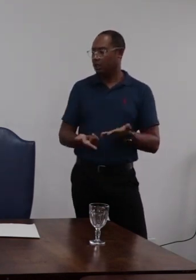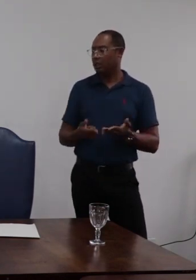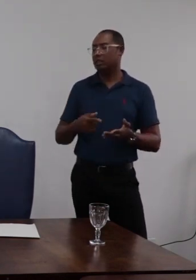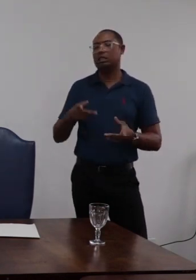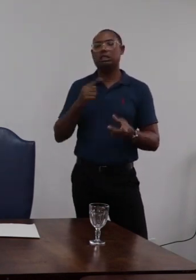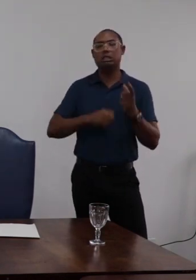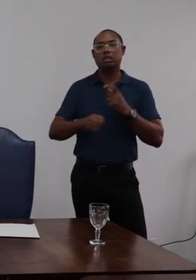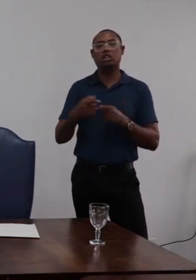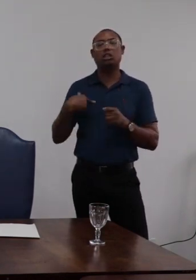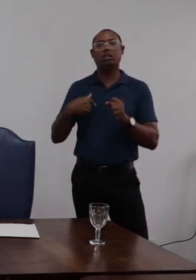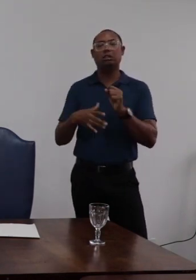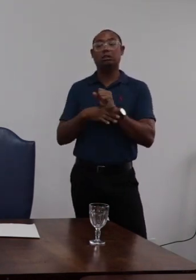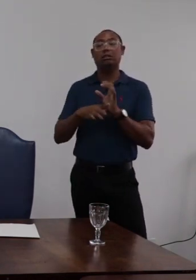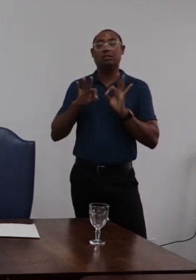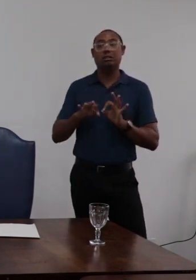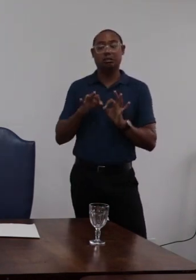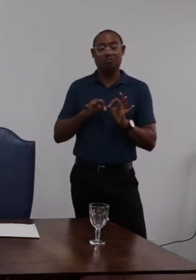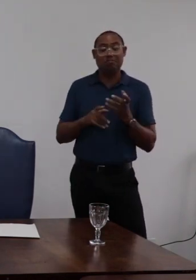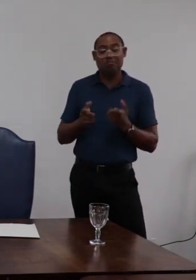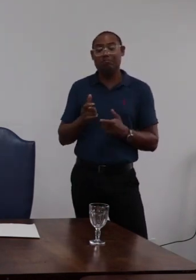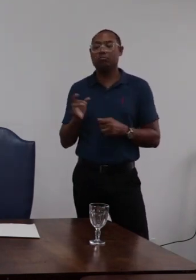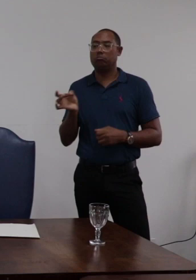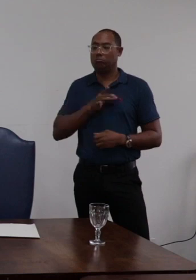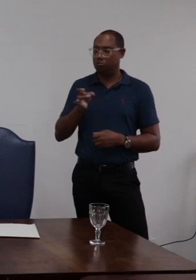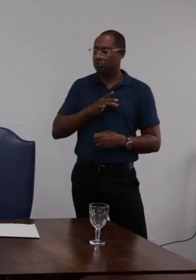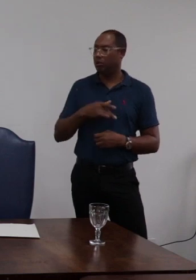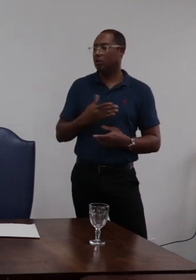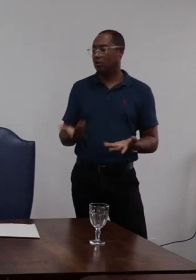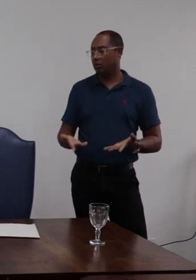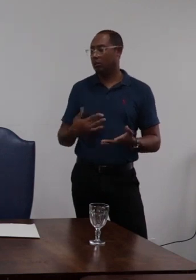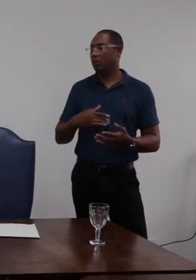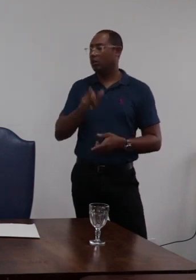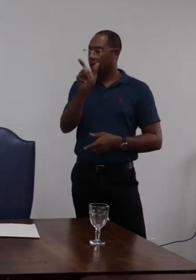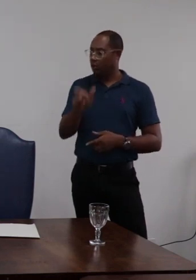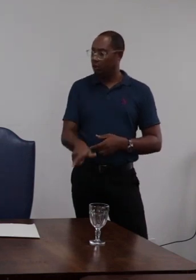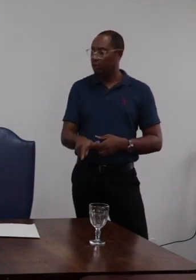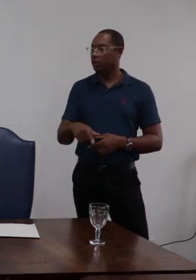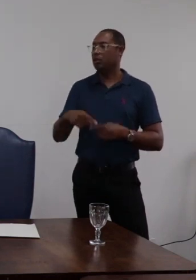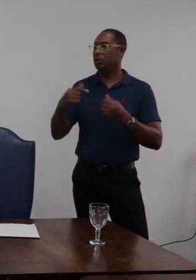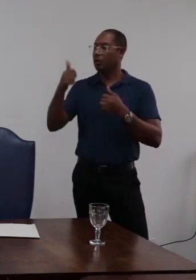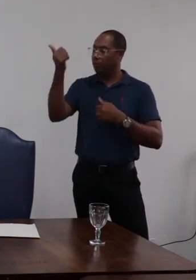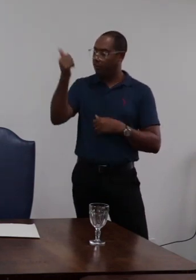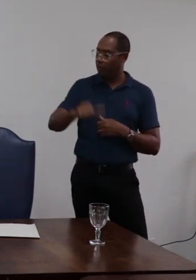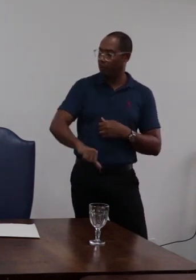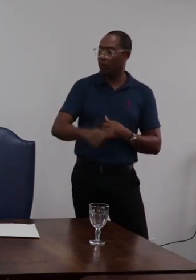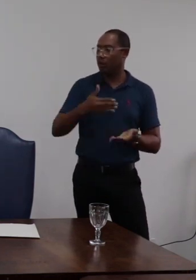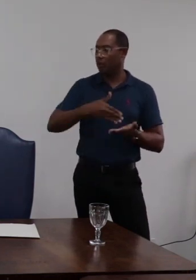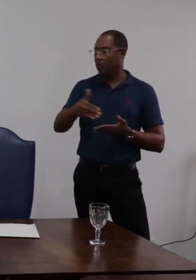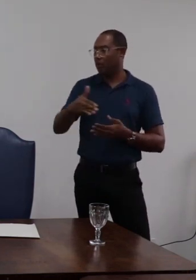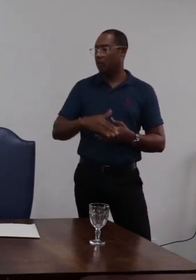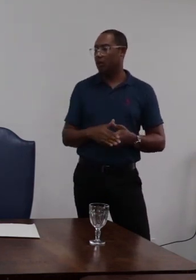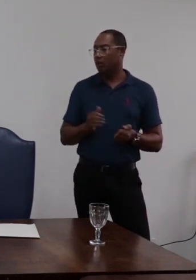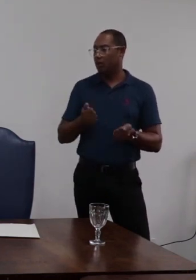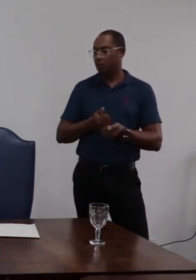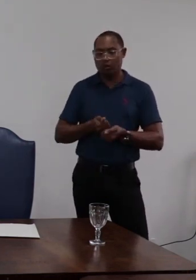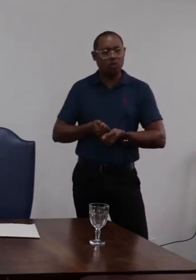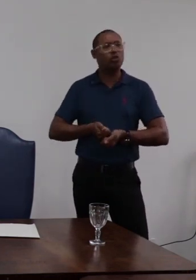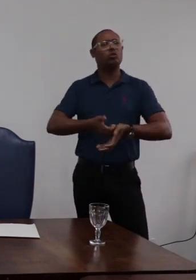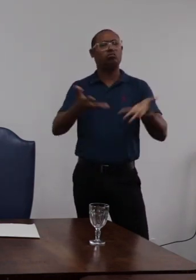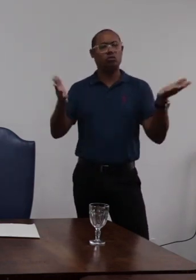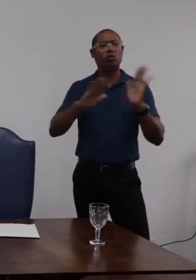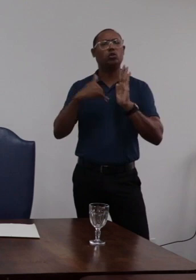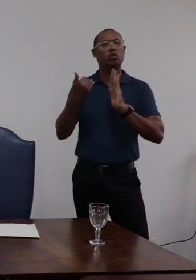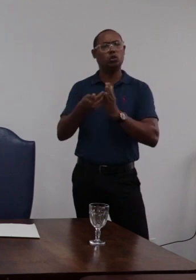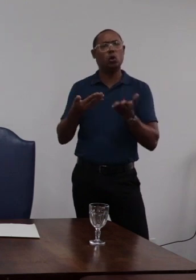insegurança e de medo outro sim a conduta do servidor agrava-se ao levar ao conhecimento de todos os